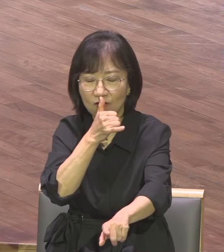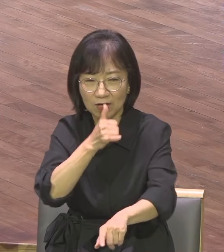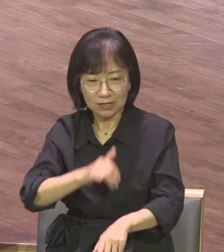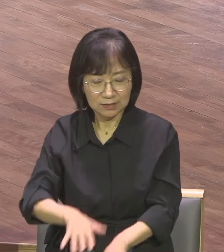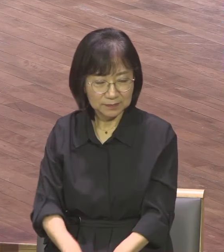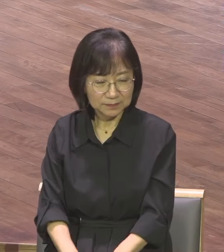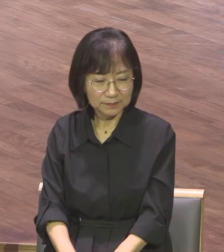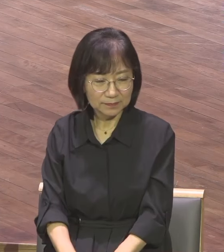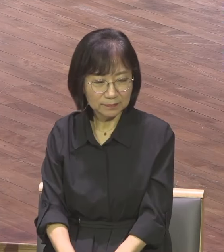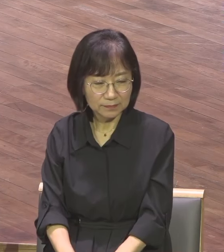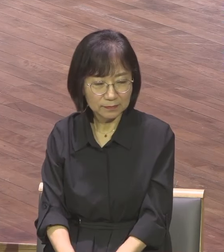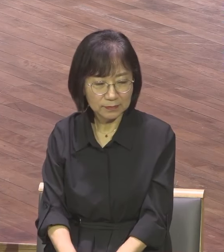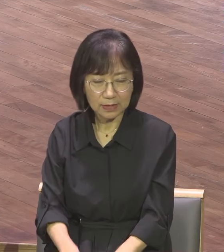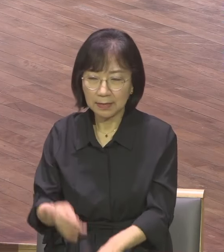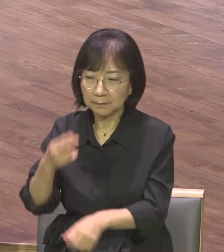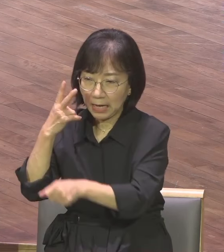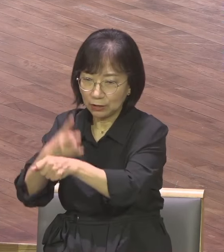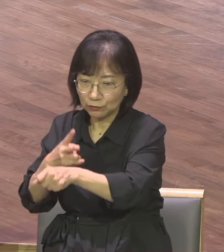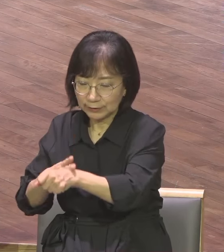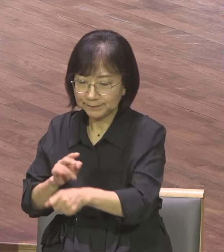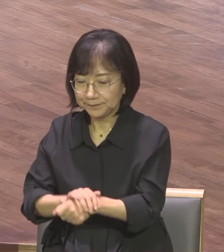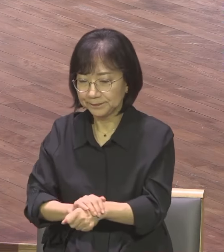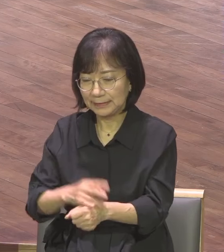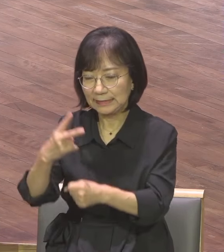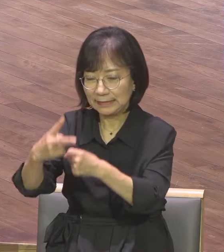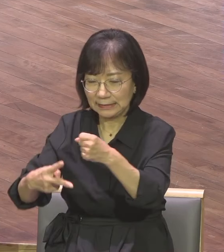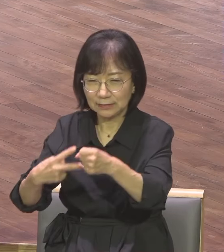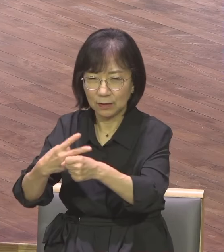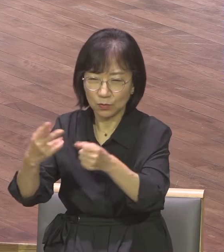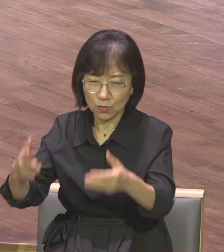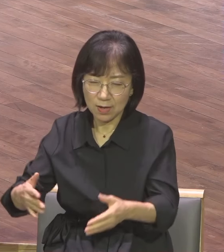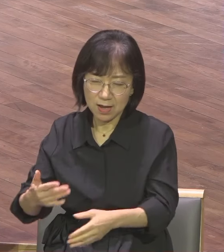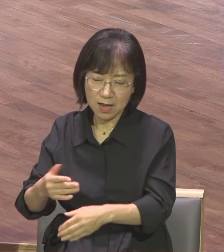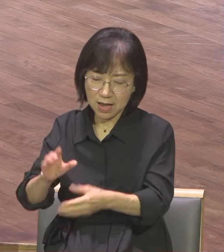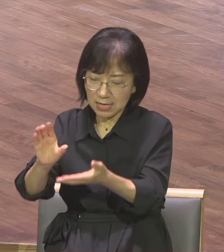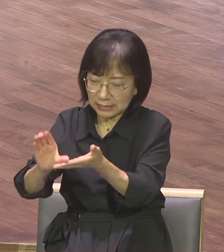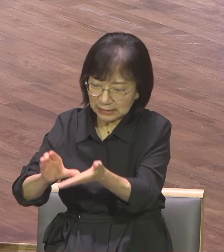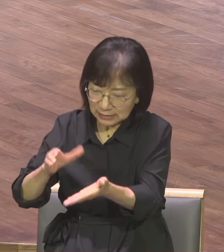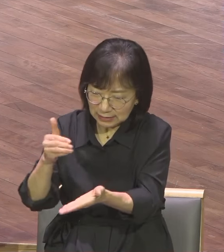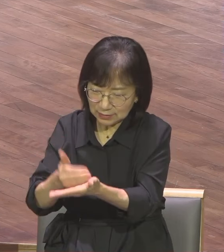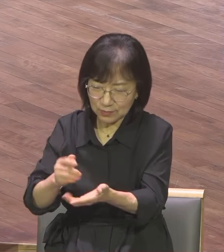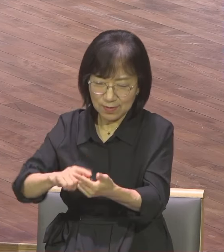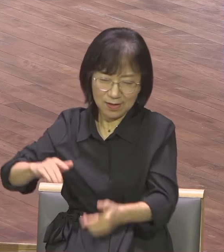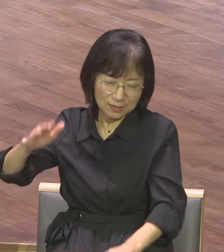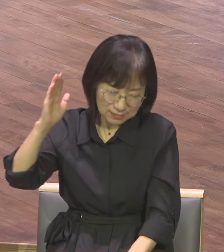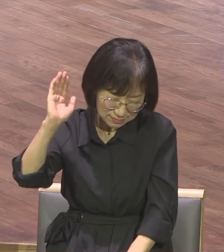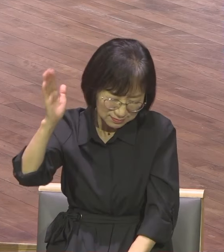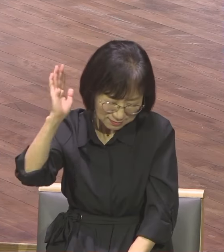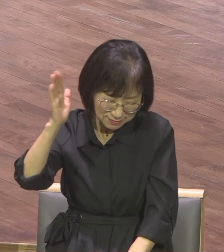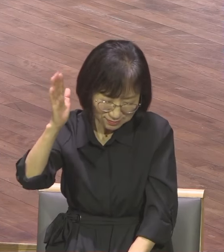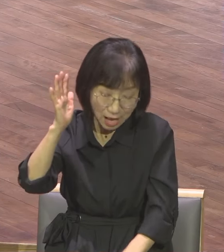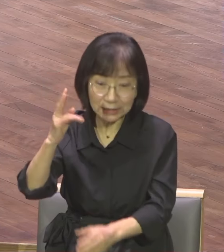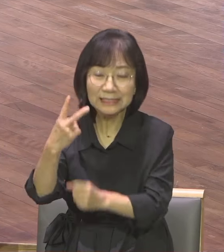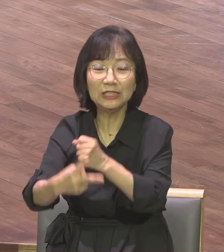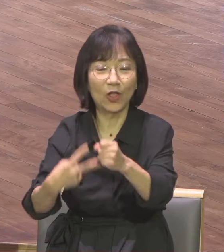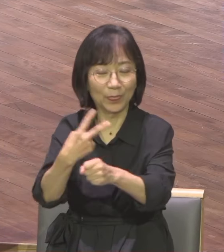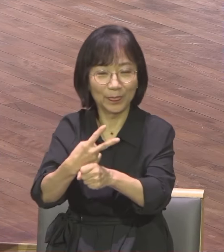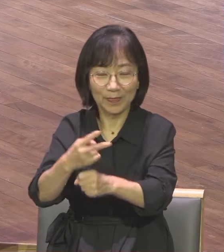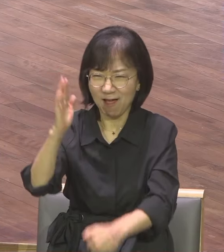바울이 2년 동안 두란노선에서 그리스도 중심으로 성경을 강론했는데 그 성경의